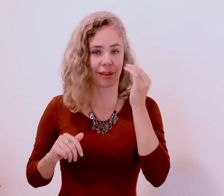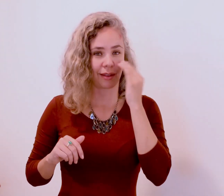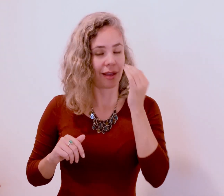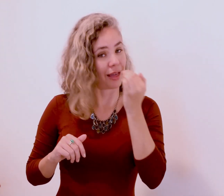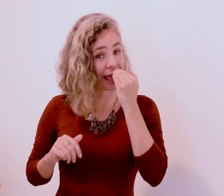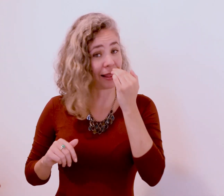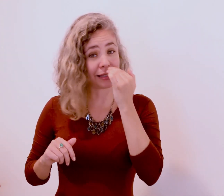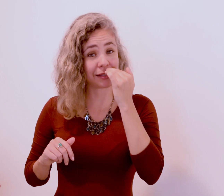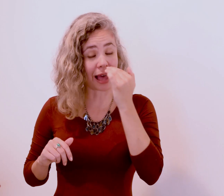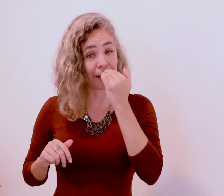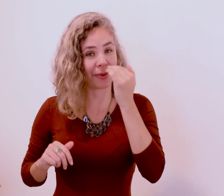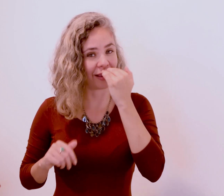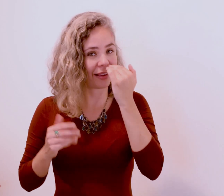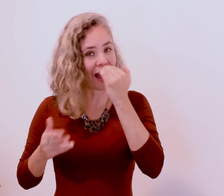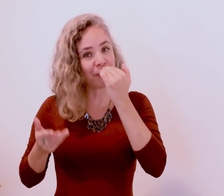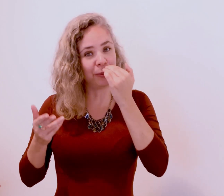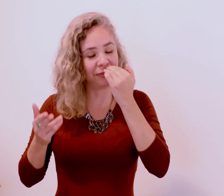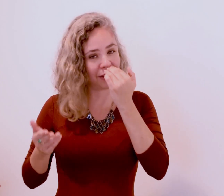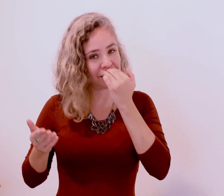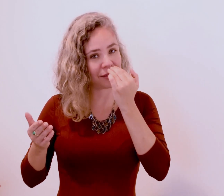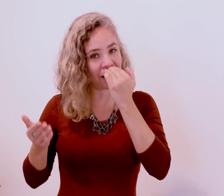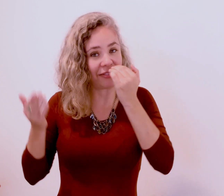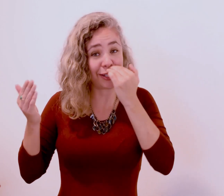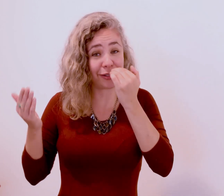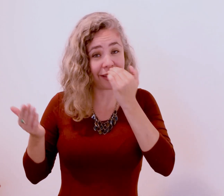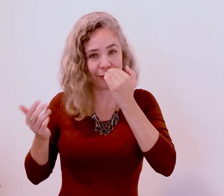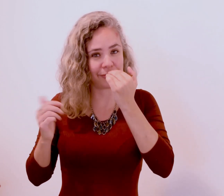Elas sabem que a abundância vem de Deus